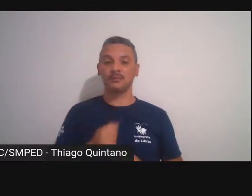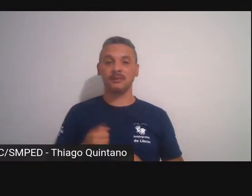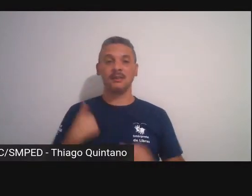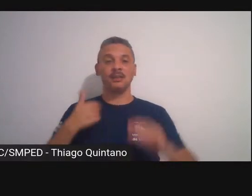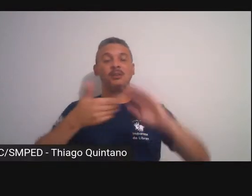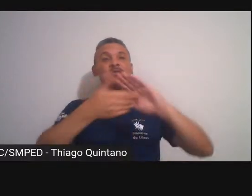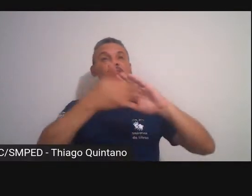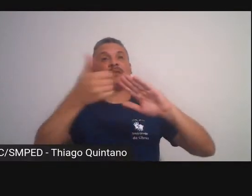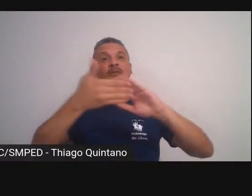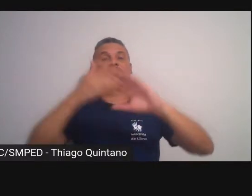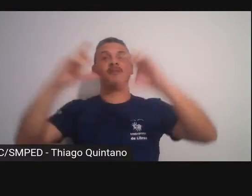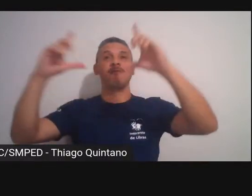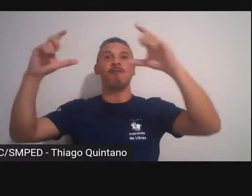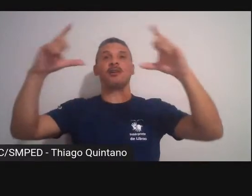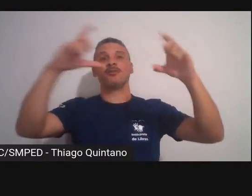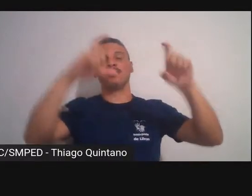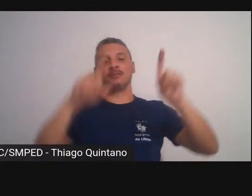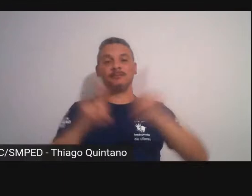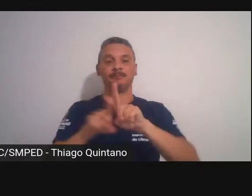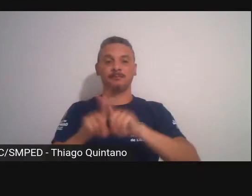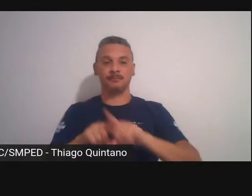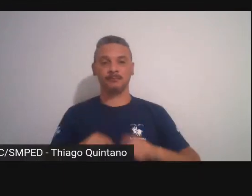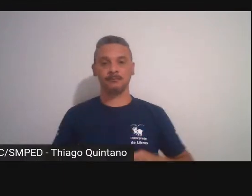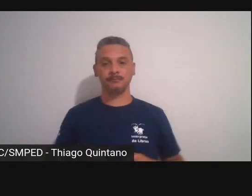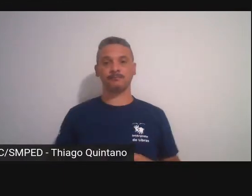dos meus trabalhos